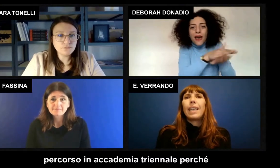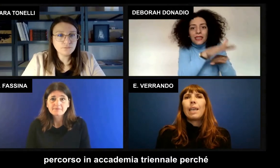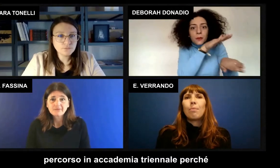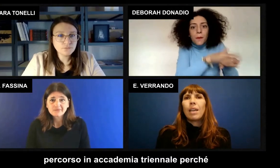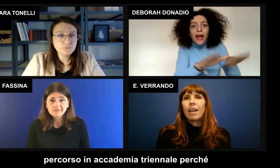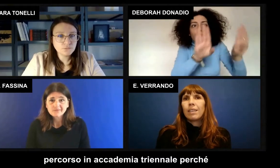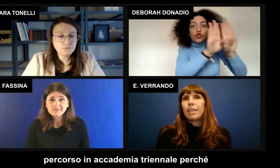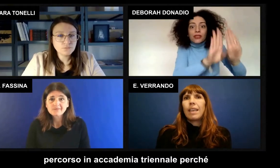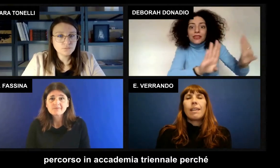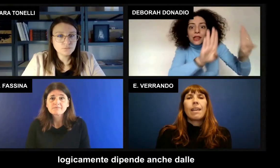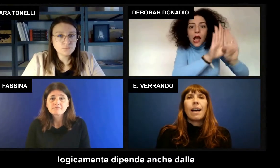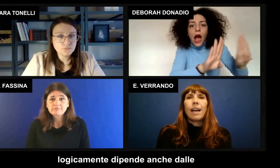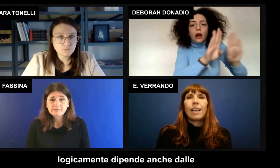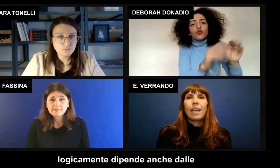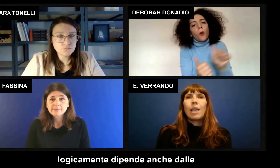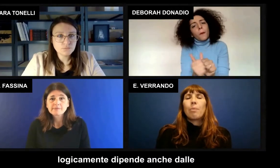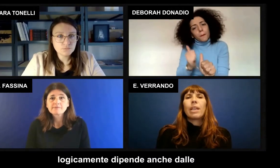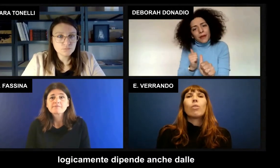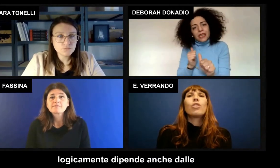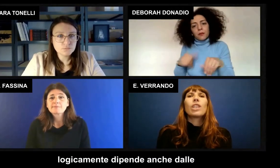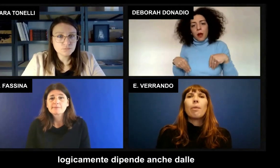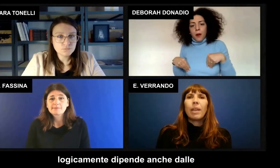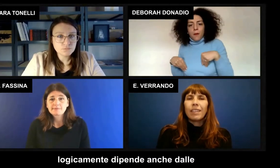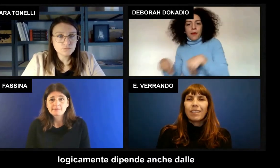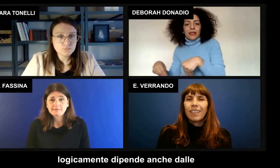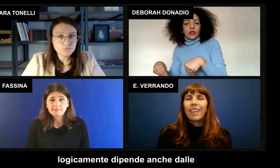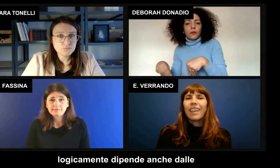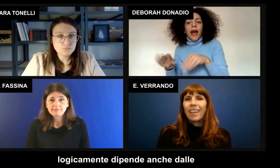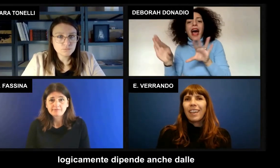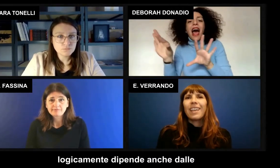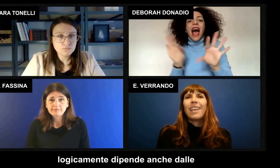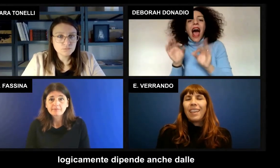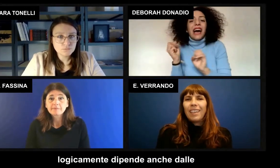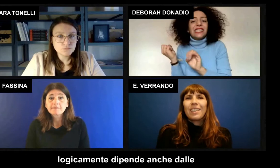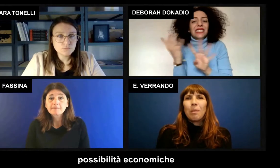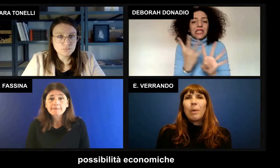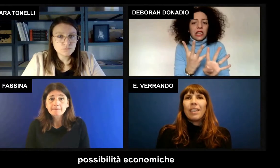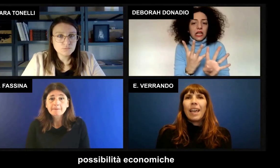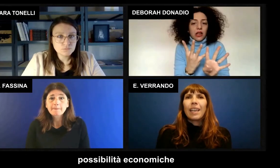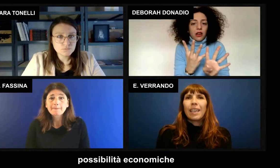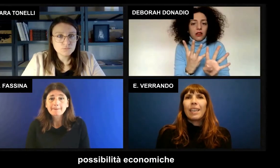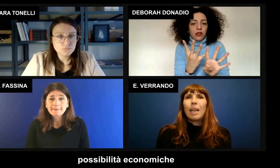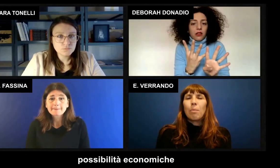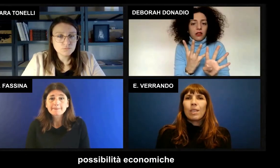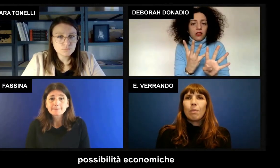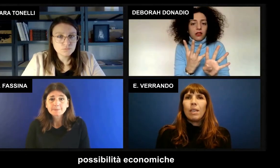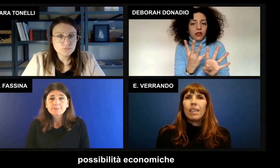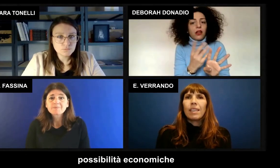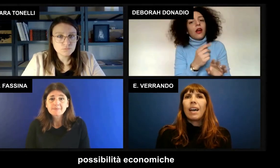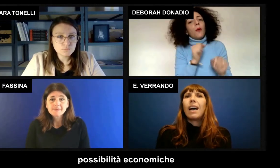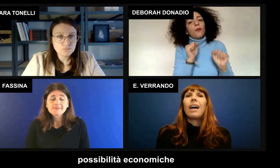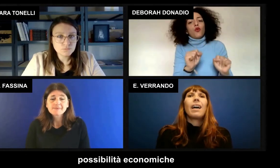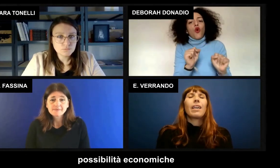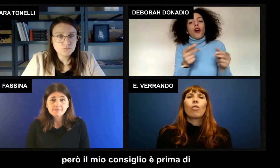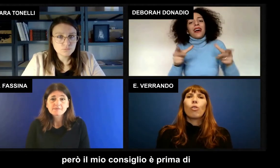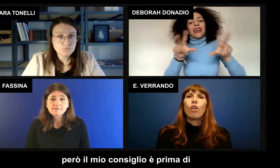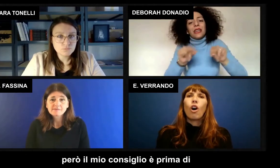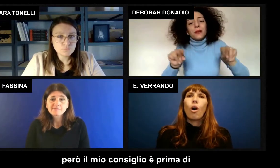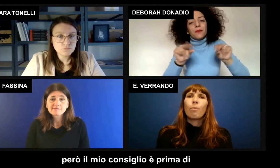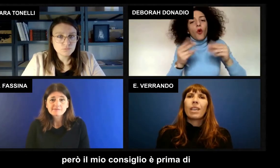accademia triennale perché logicamente dipende anche dalle possibilità